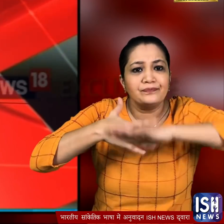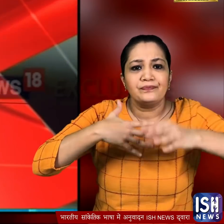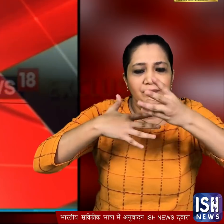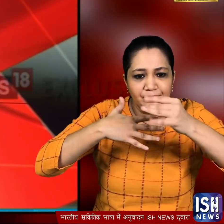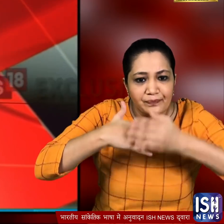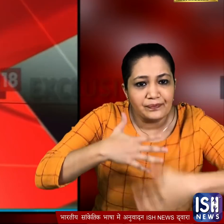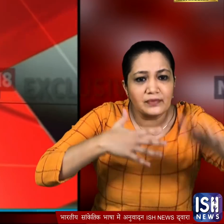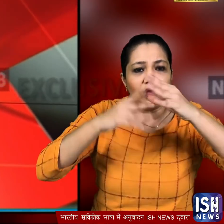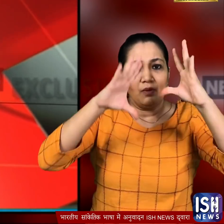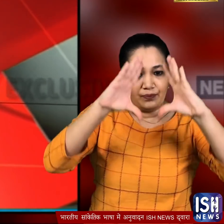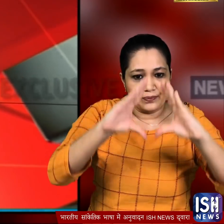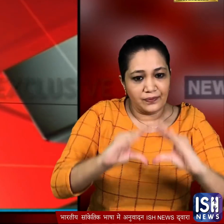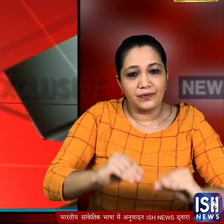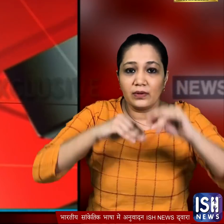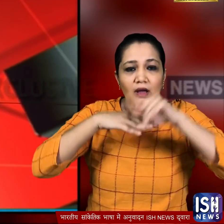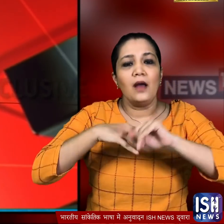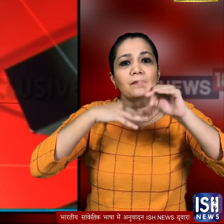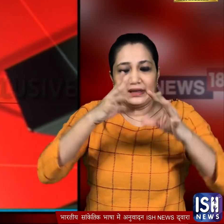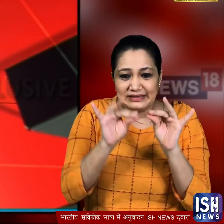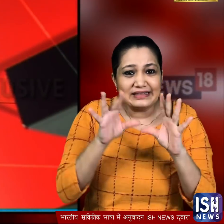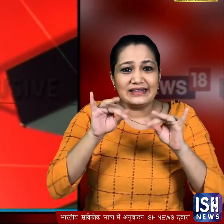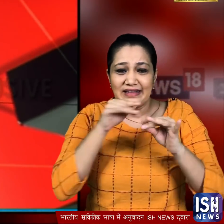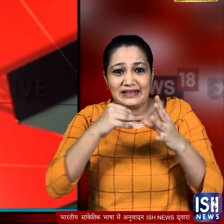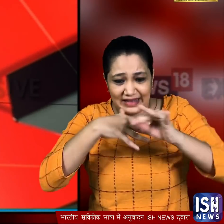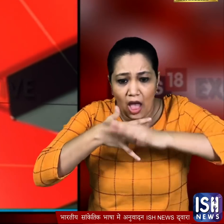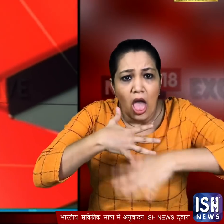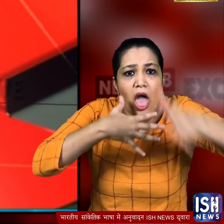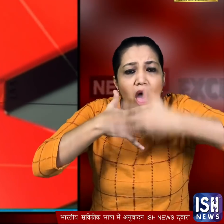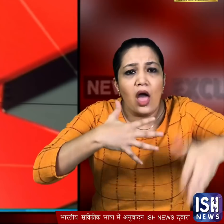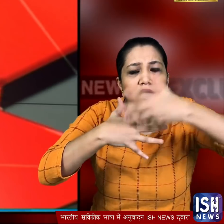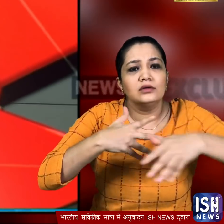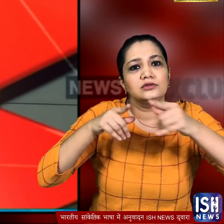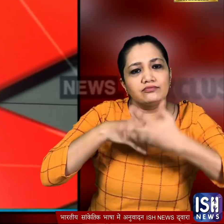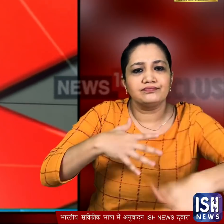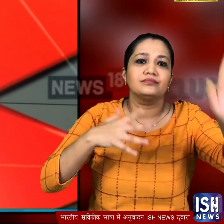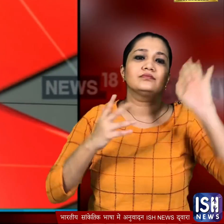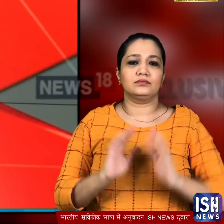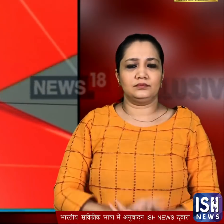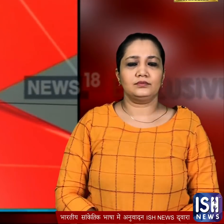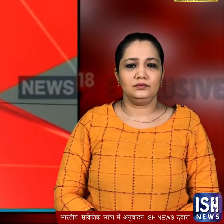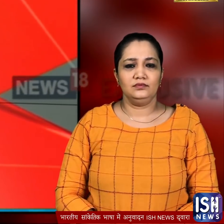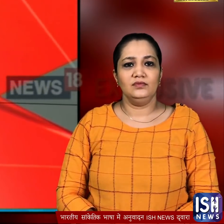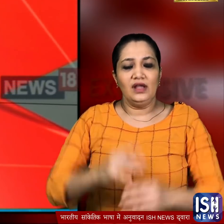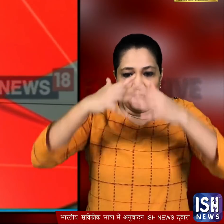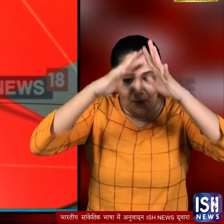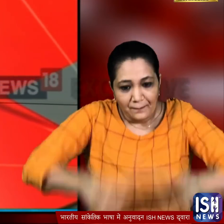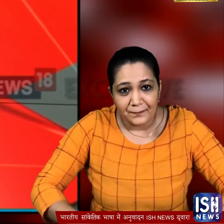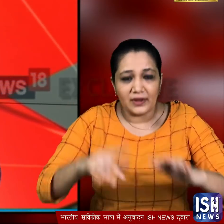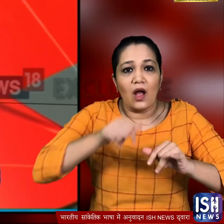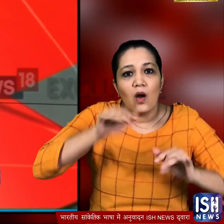जेल पाते है और जब पानी का स्तर कम होता है तब तडबंदों की गीली मिट्टी भी पानी की धार से कट जाती और तडबंद तूटने से जो बाड़